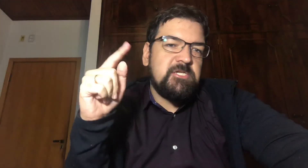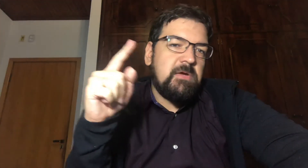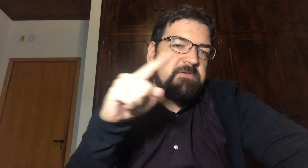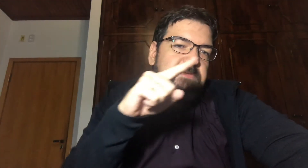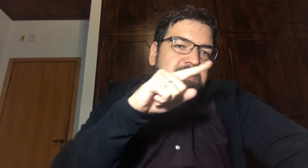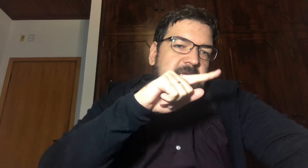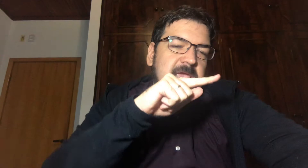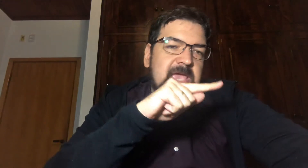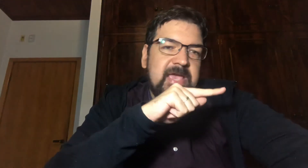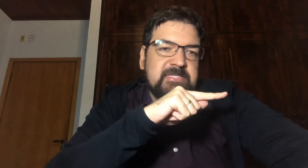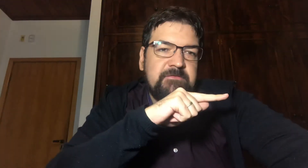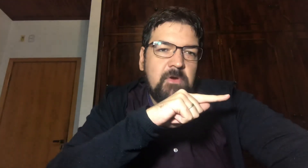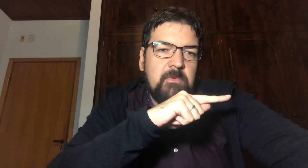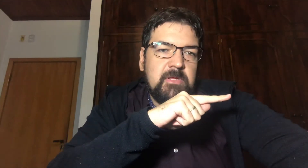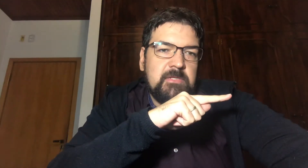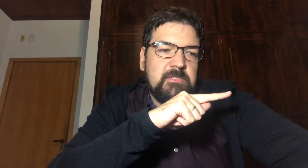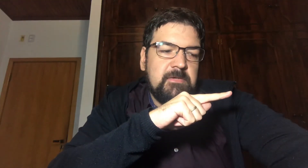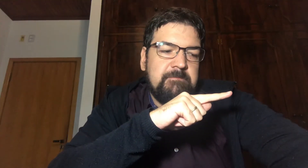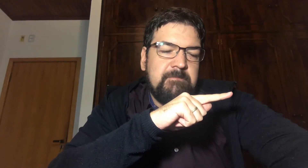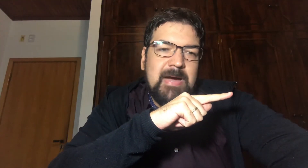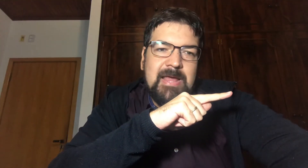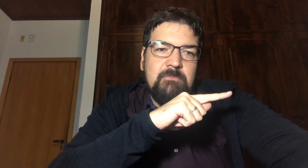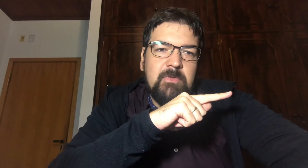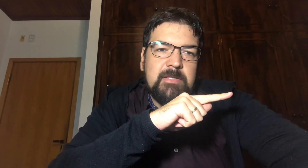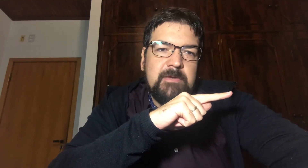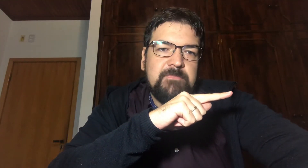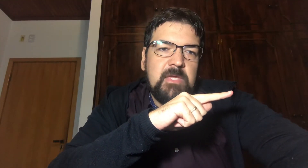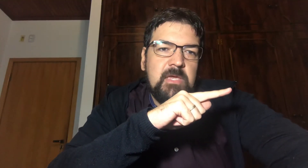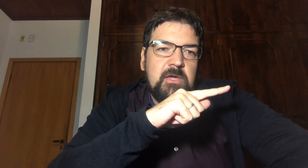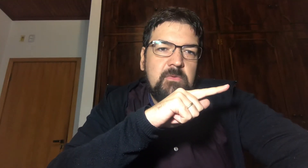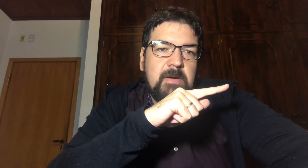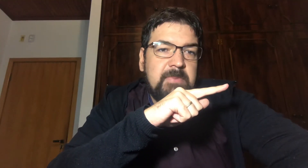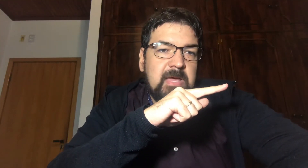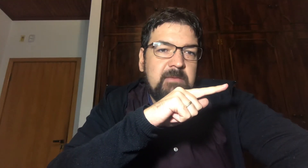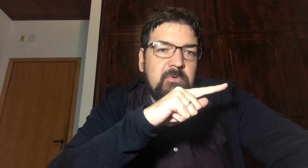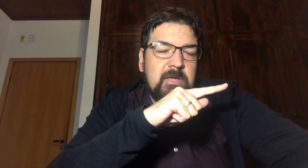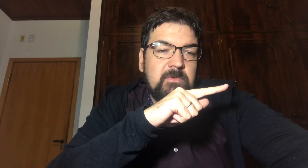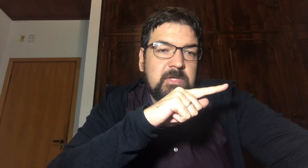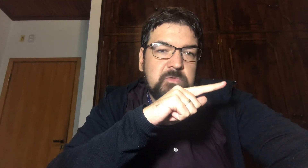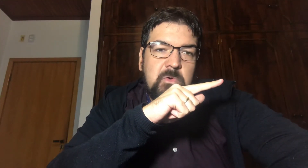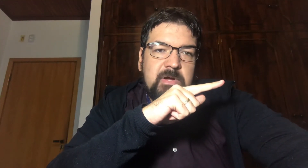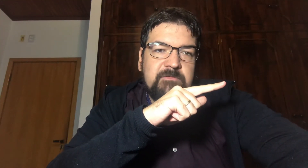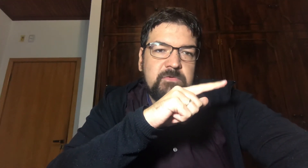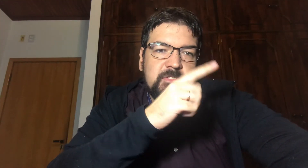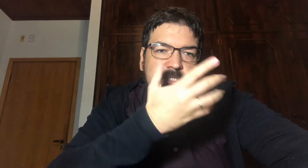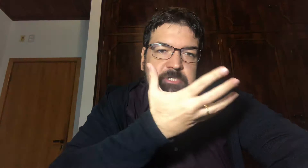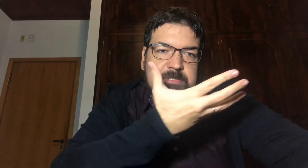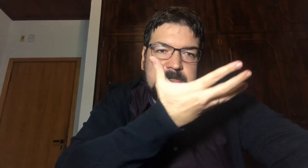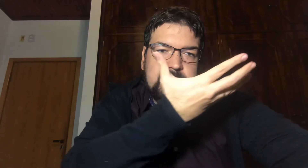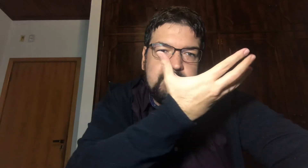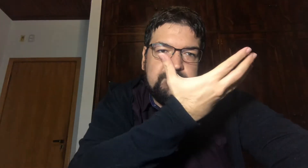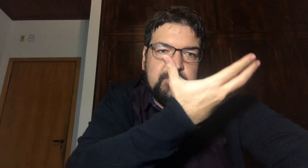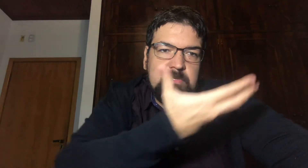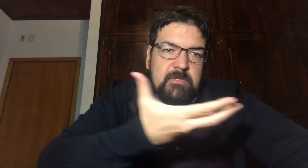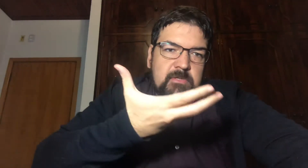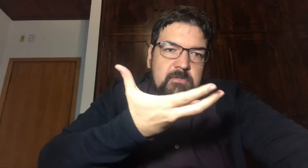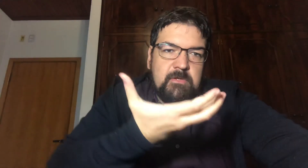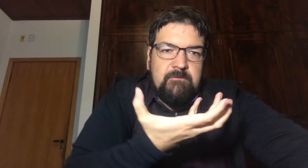em geral fazem essa forma de parábola Uma parábola, no caso côncava, ou seja, ela é